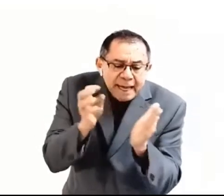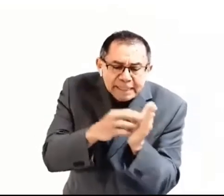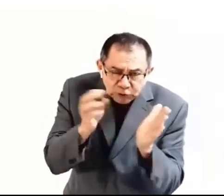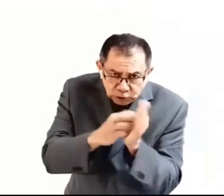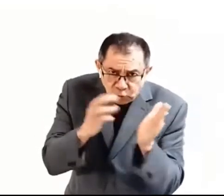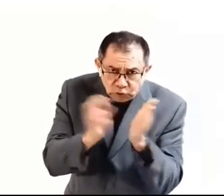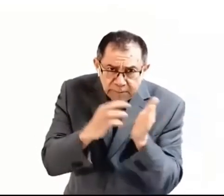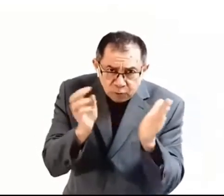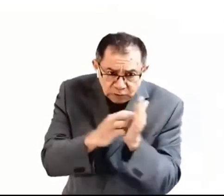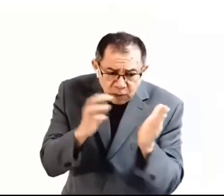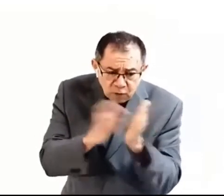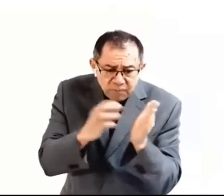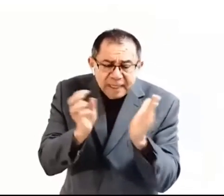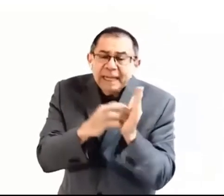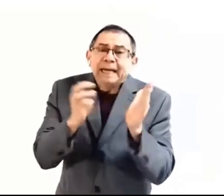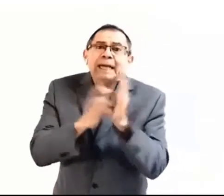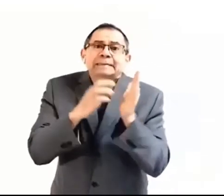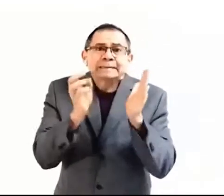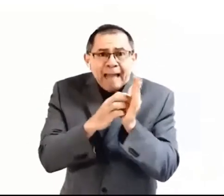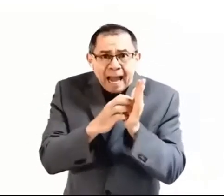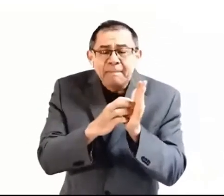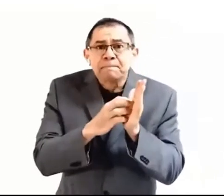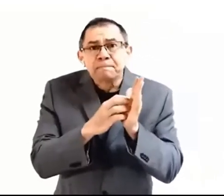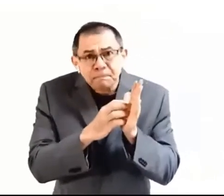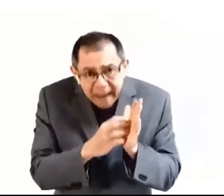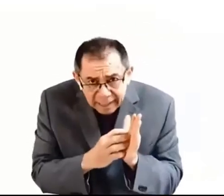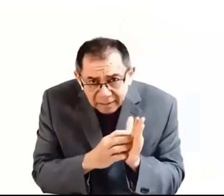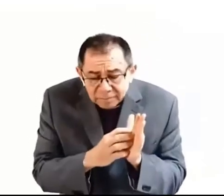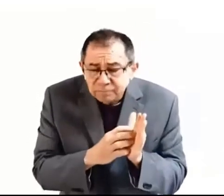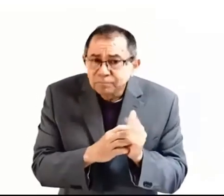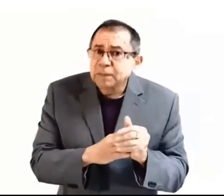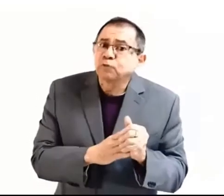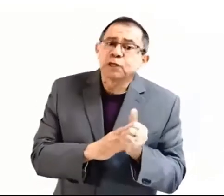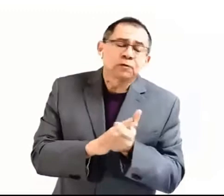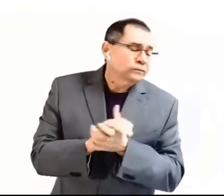esto, Timoteo, está mal, Timoteo,